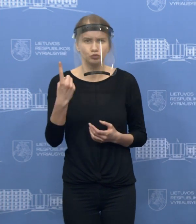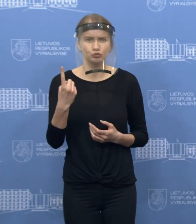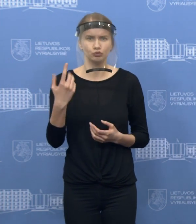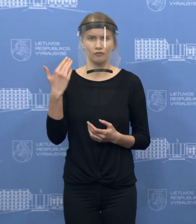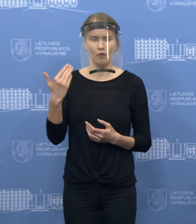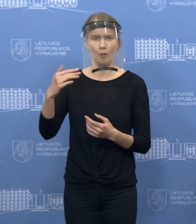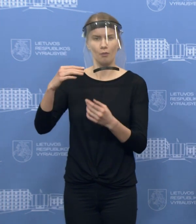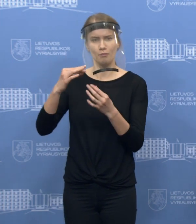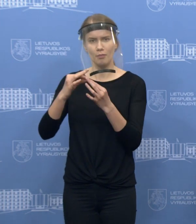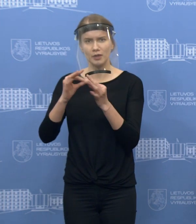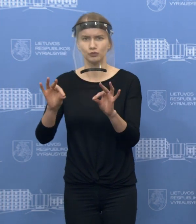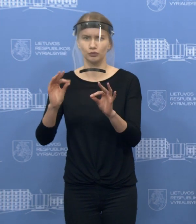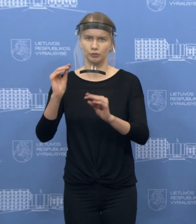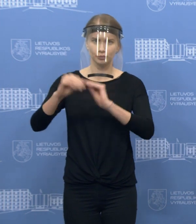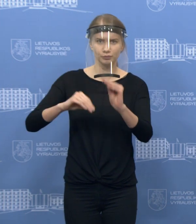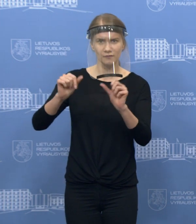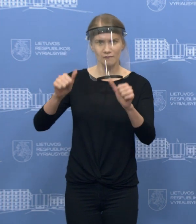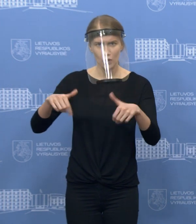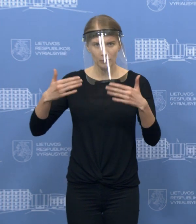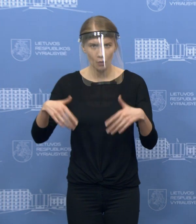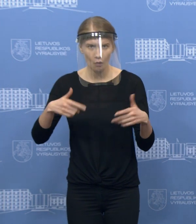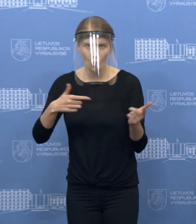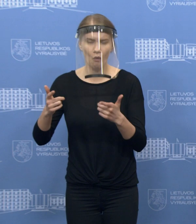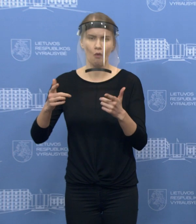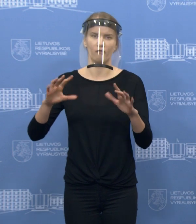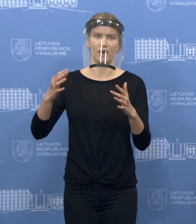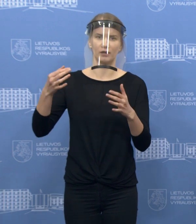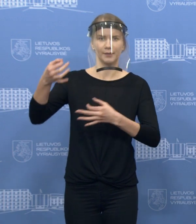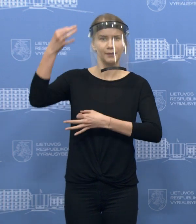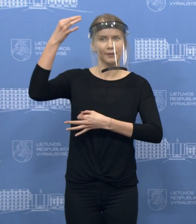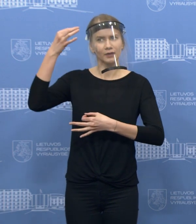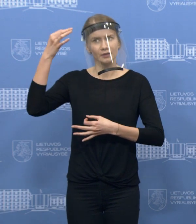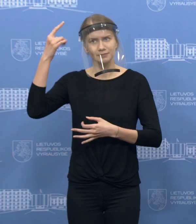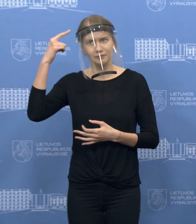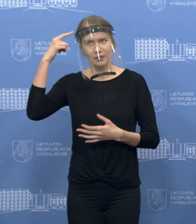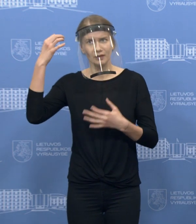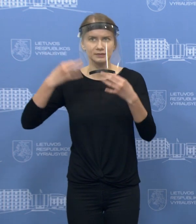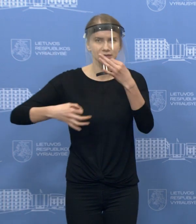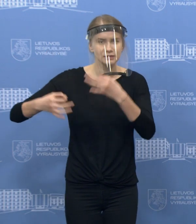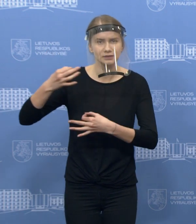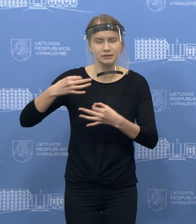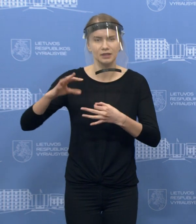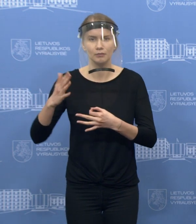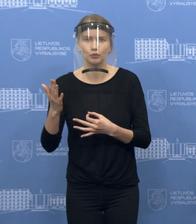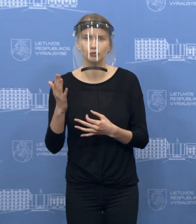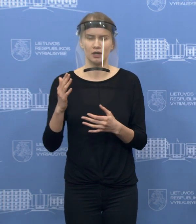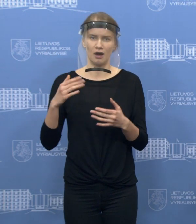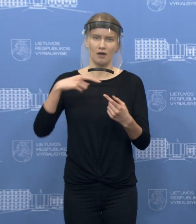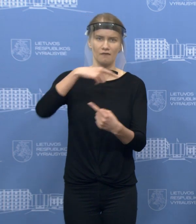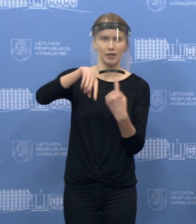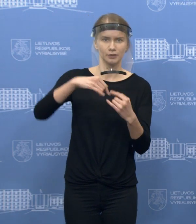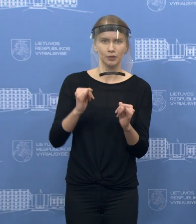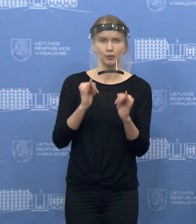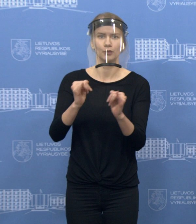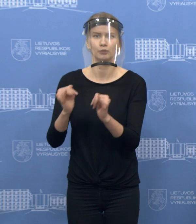paketas, kurį gal jau svarstėte, ar dar svarstysite? kam dar tų sušvelnenimu reikėtų tikėtis?